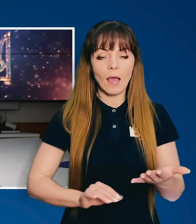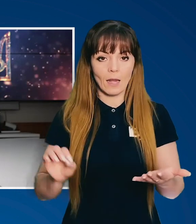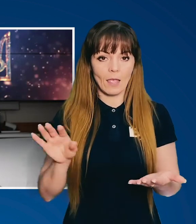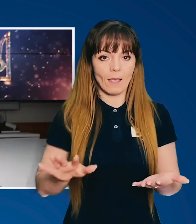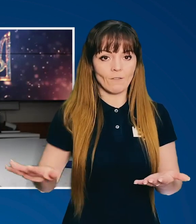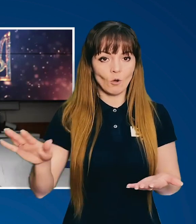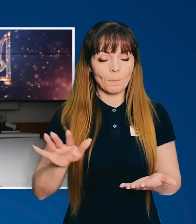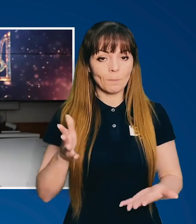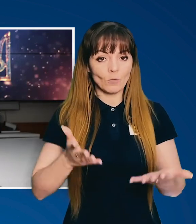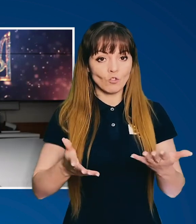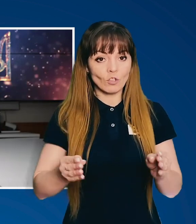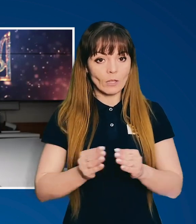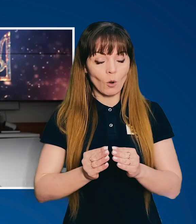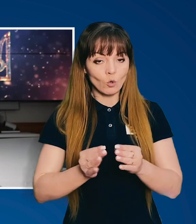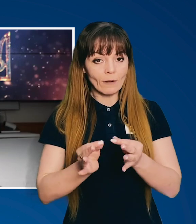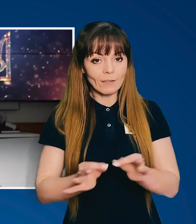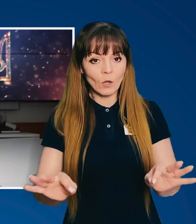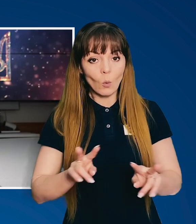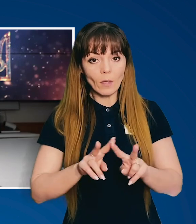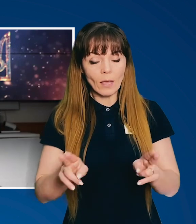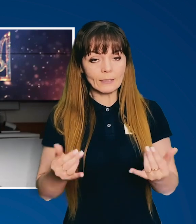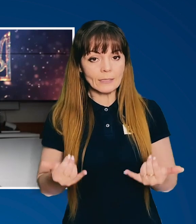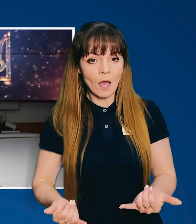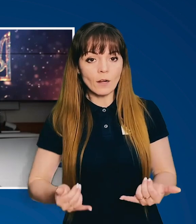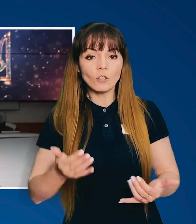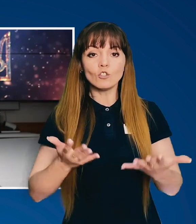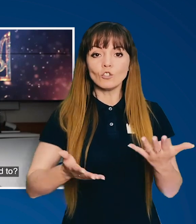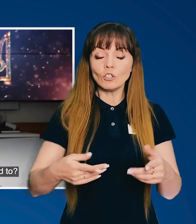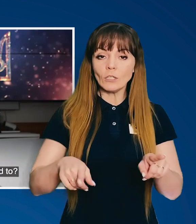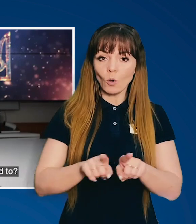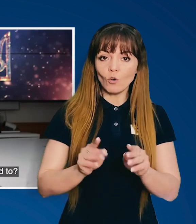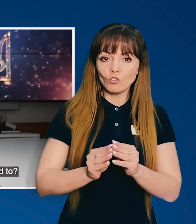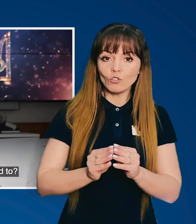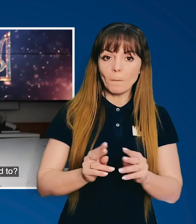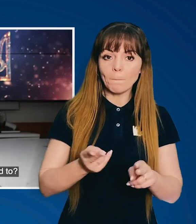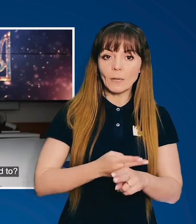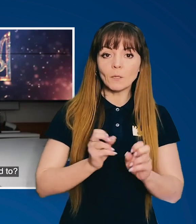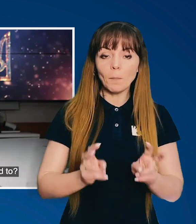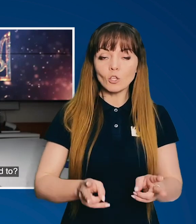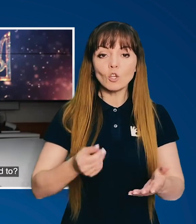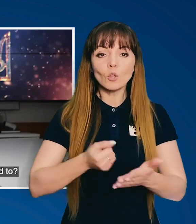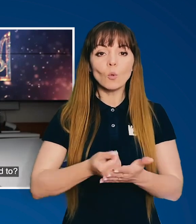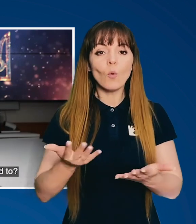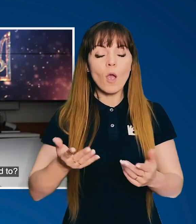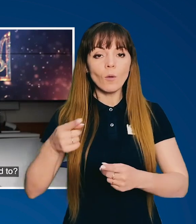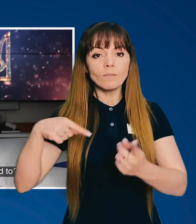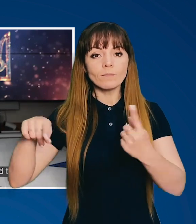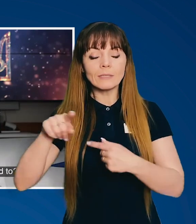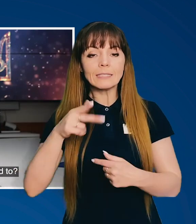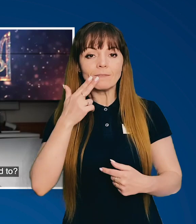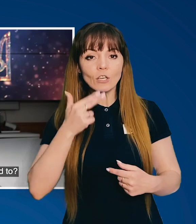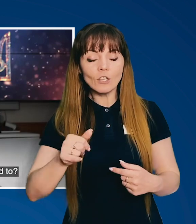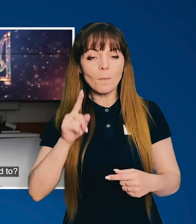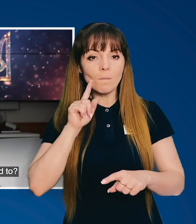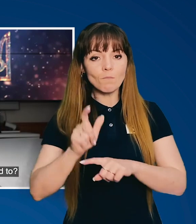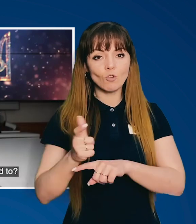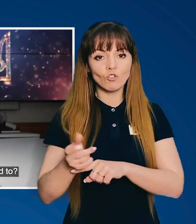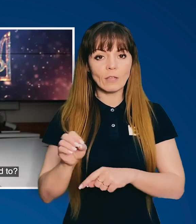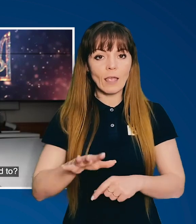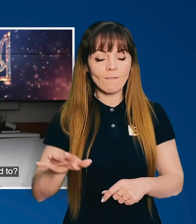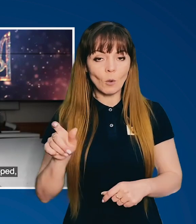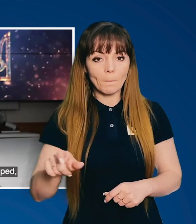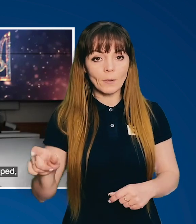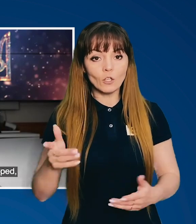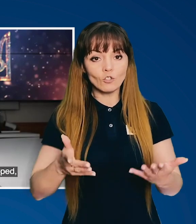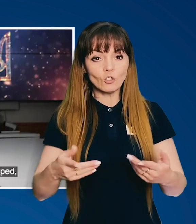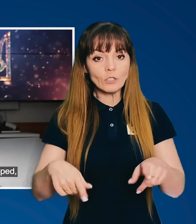надалі Європі? Чи такою ж вільною, як зараз? Чи такою ж безпечною, до якої звикла більшість